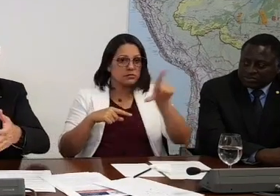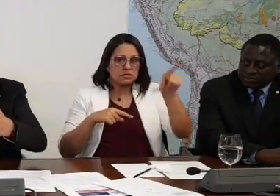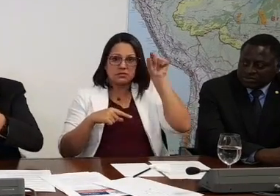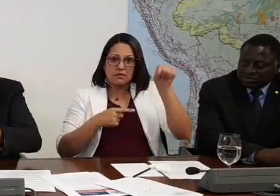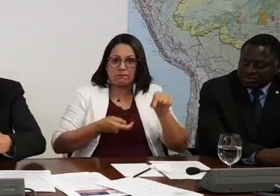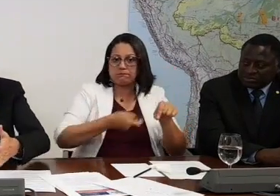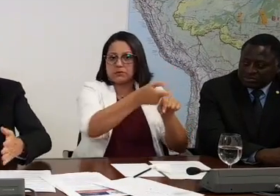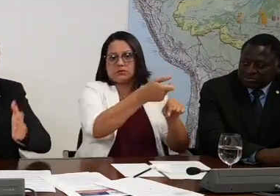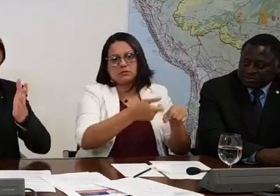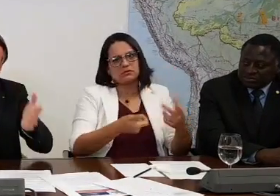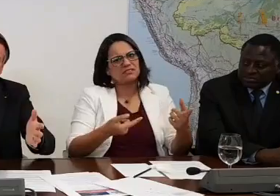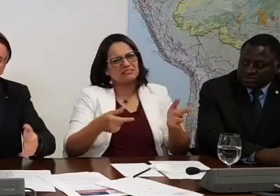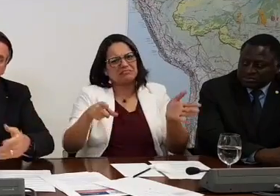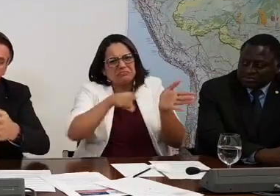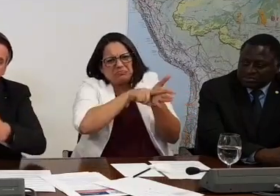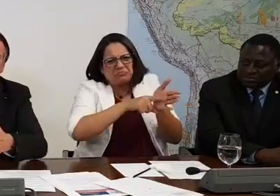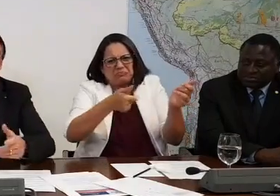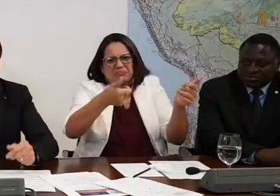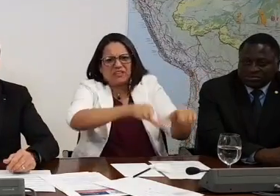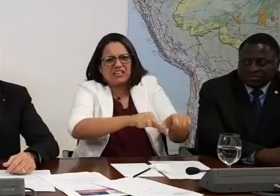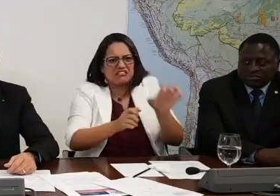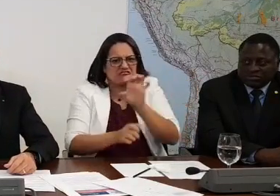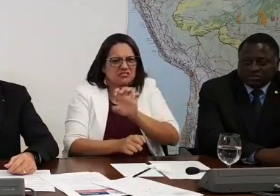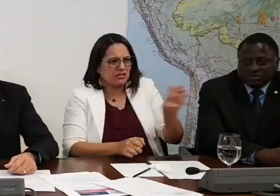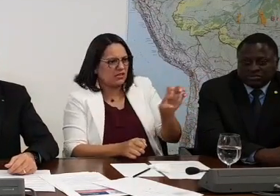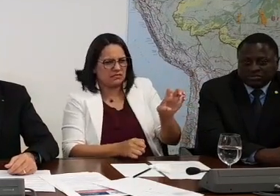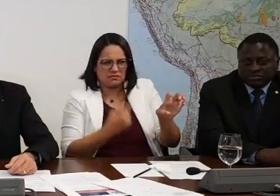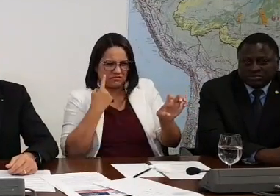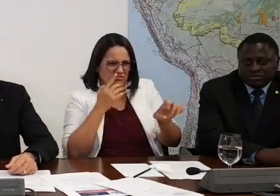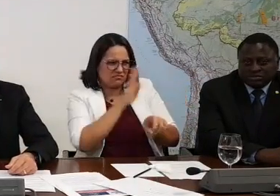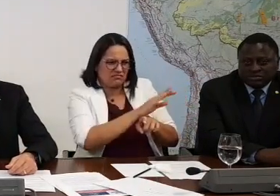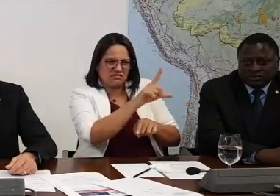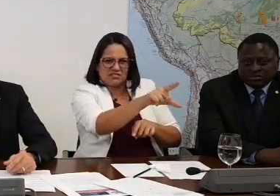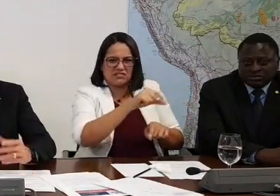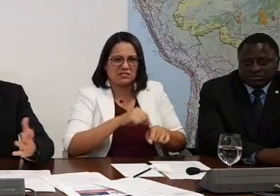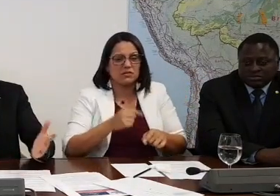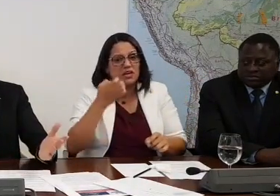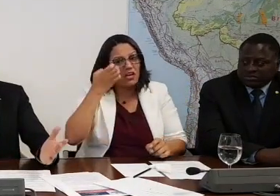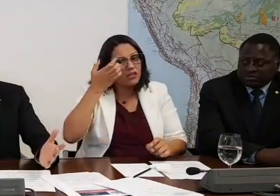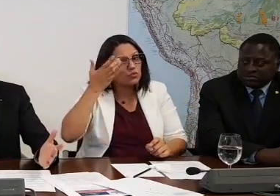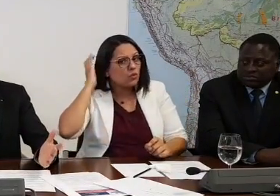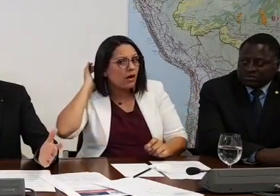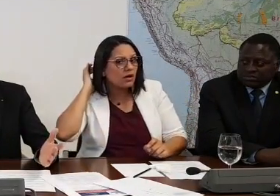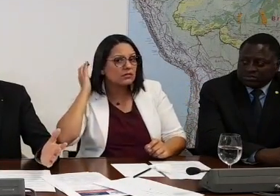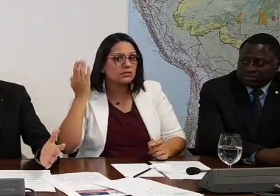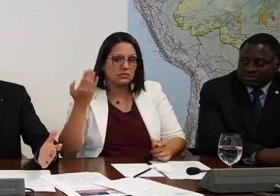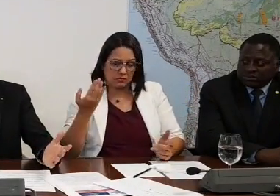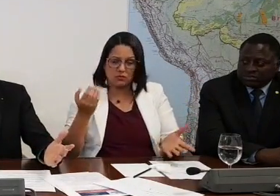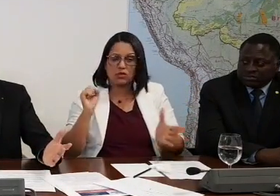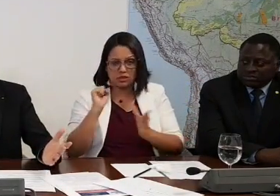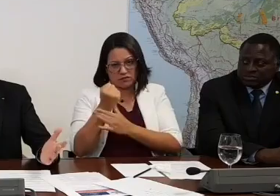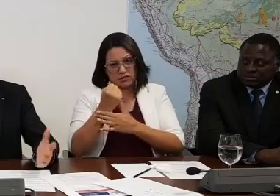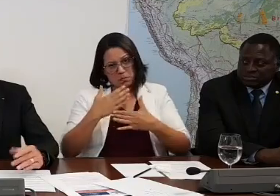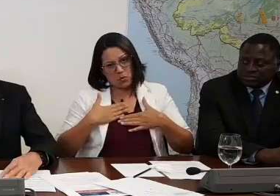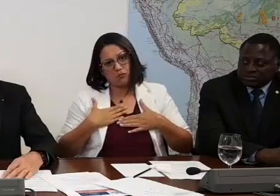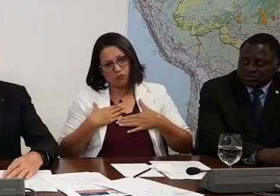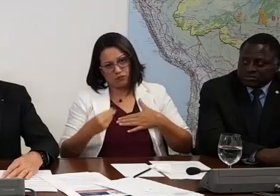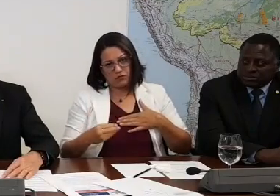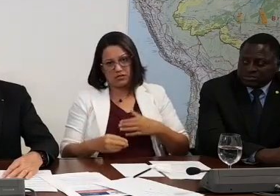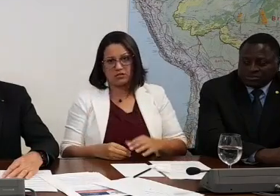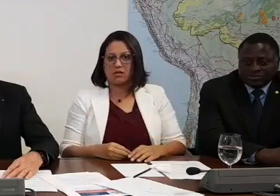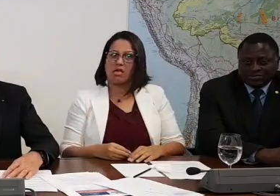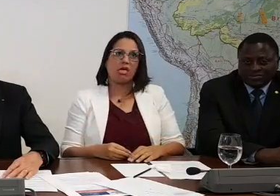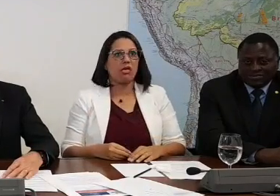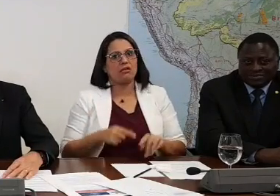Política, no mau sentido, com viés de esquerda. Questão do Eduardo. Vou defender, meu filho. Ah, o cara é